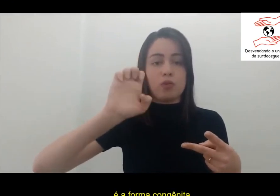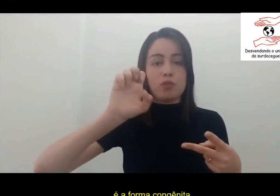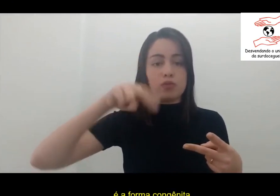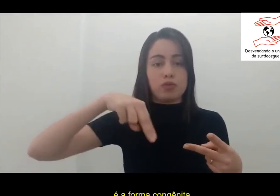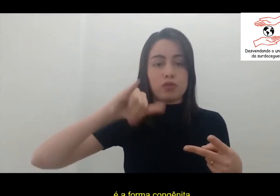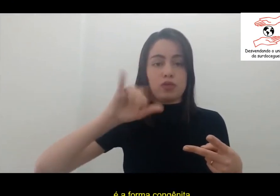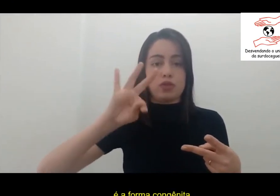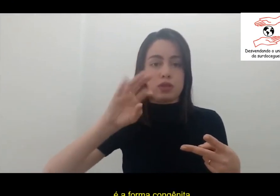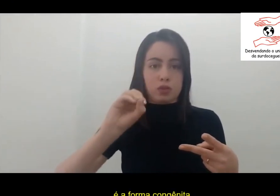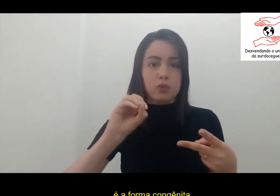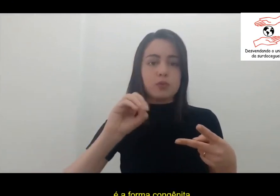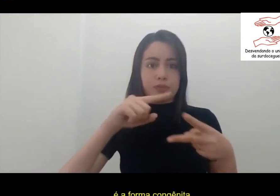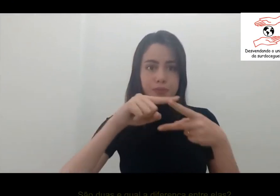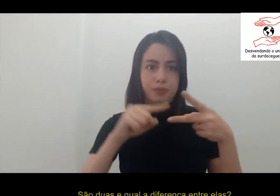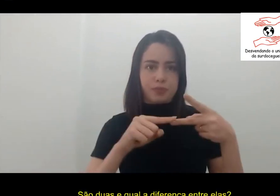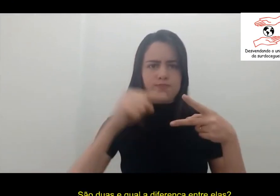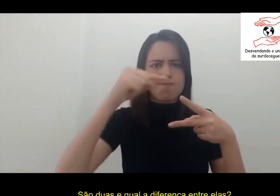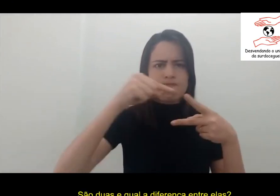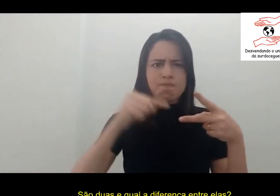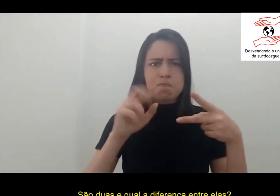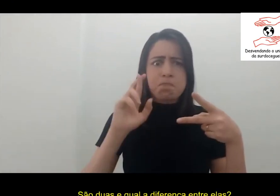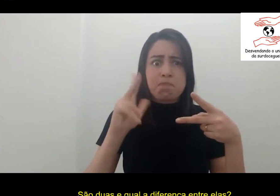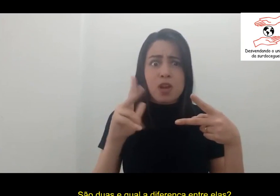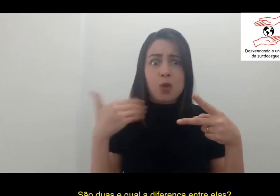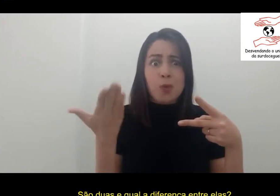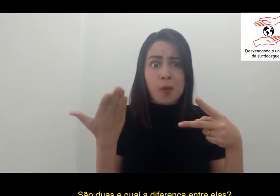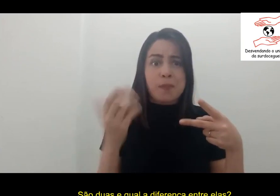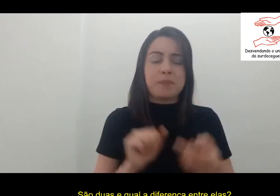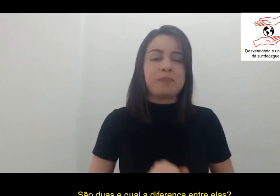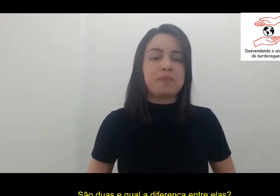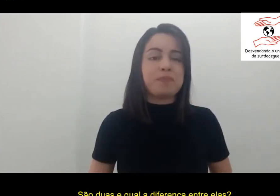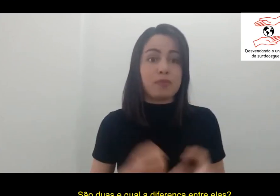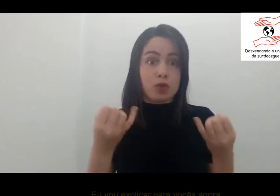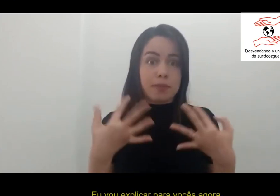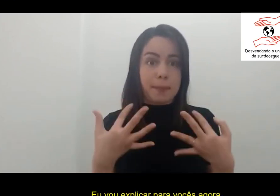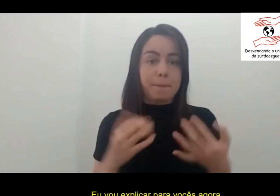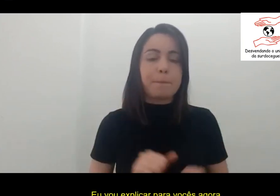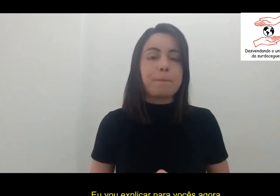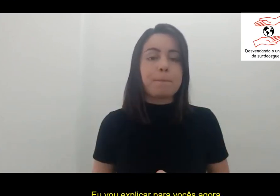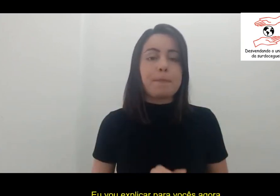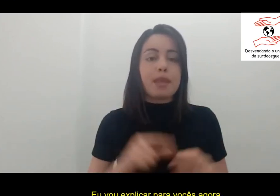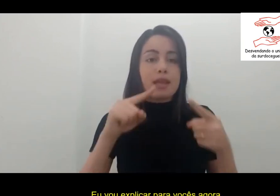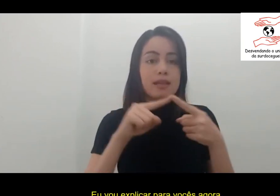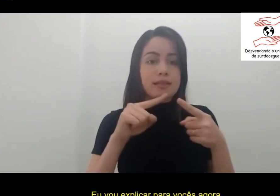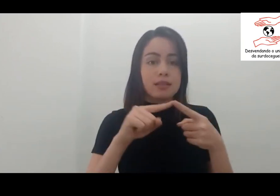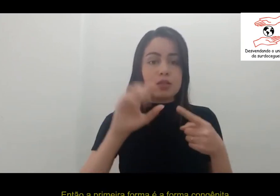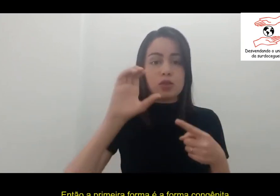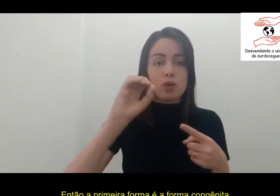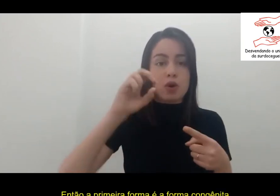congênita. São duas. Qual a diferença entre elas? Eu vou explicar para vocês agora. Então, a